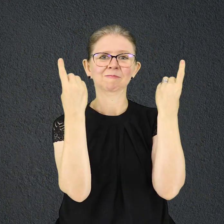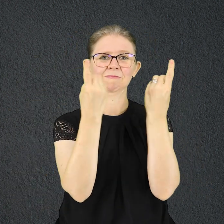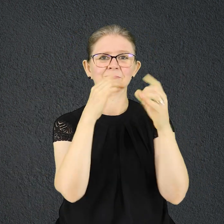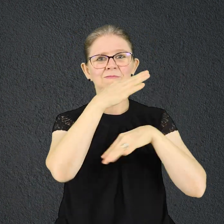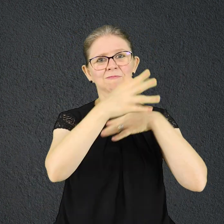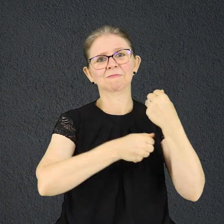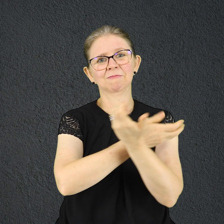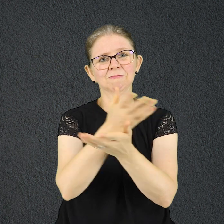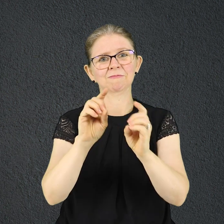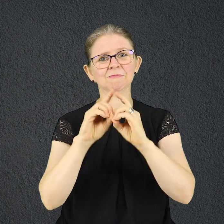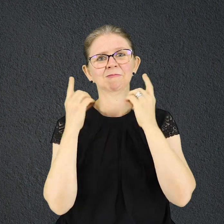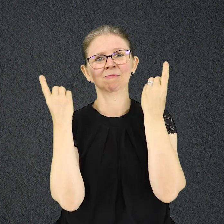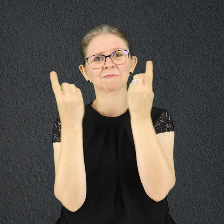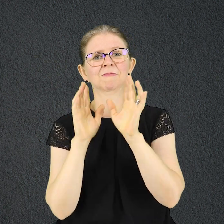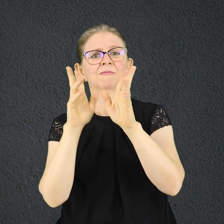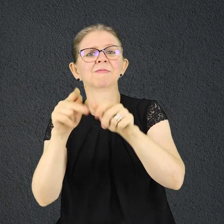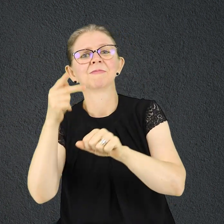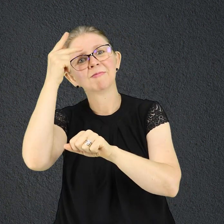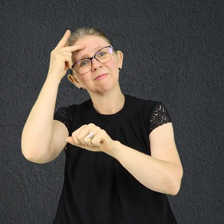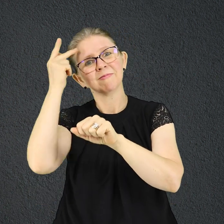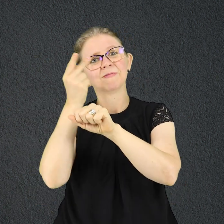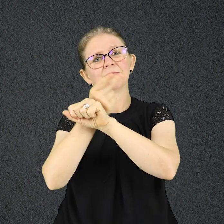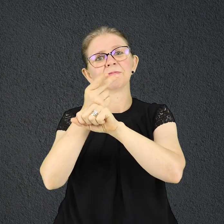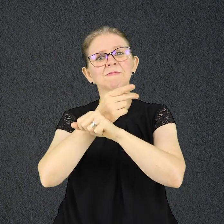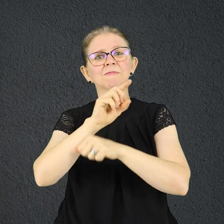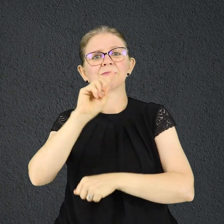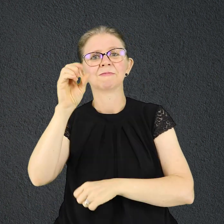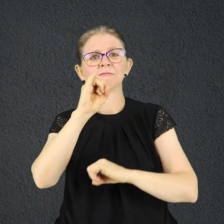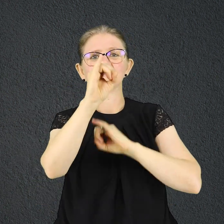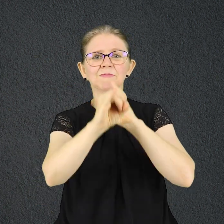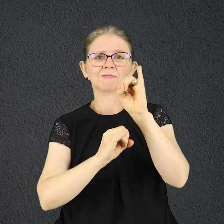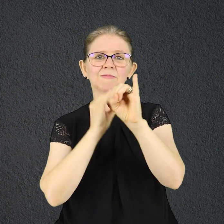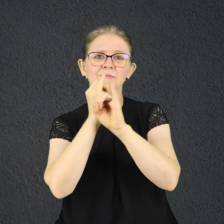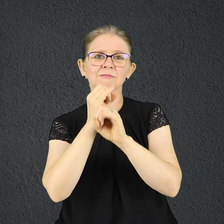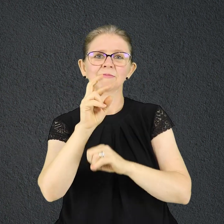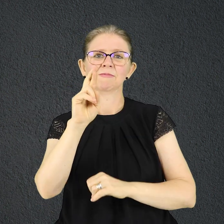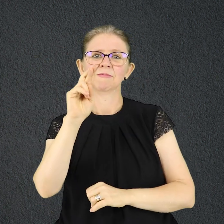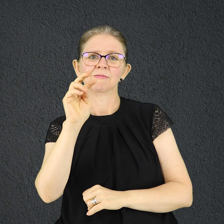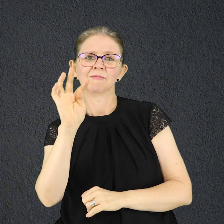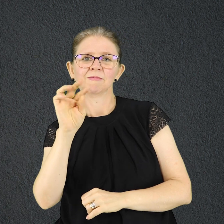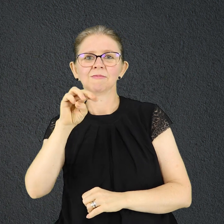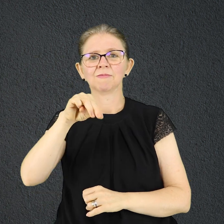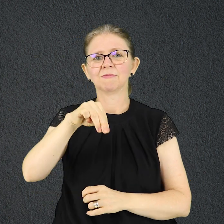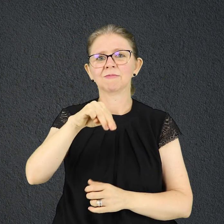devocional de todos os que buscam a Deus. Acesse transmundial.org.br